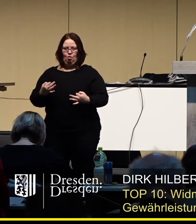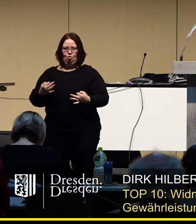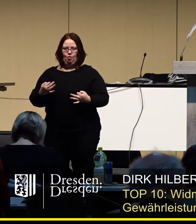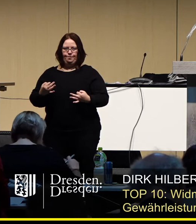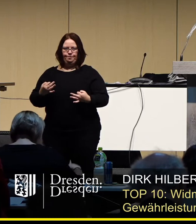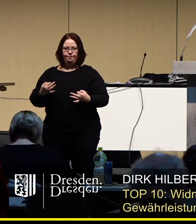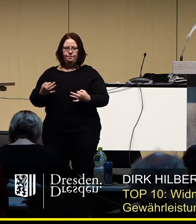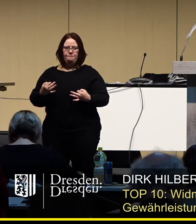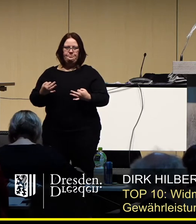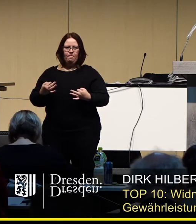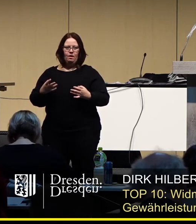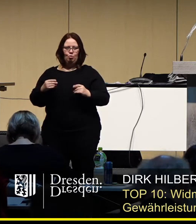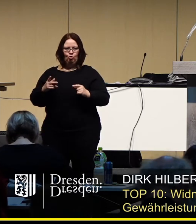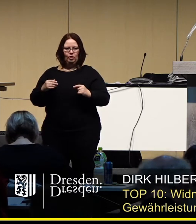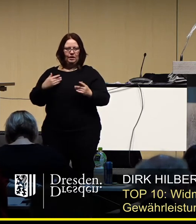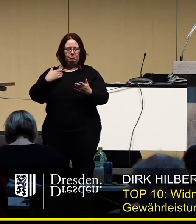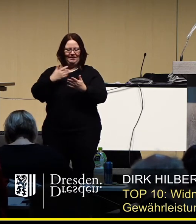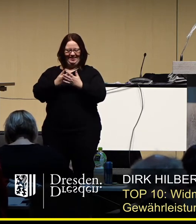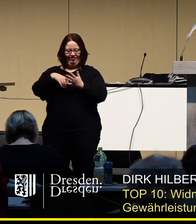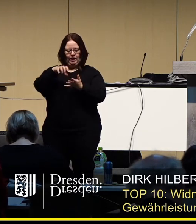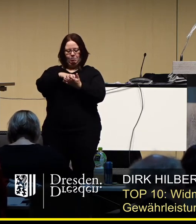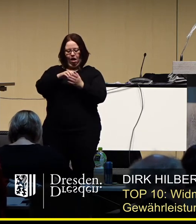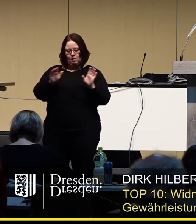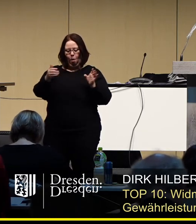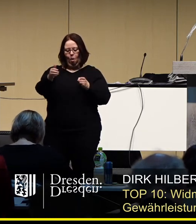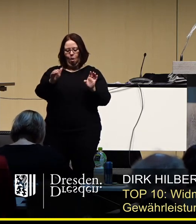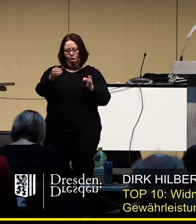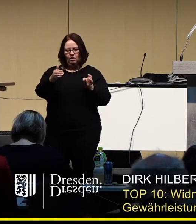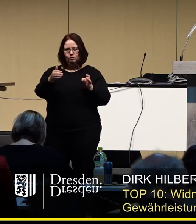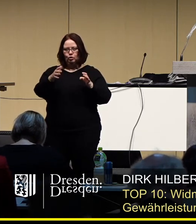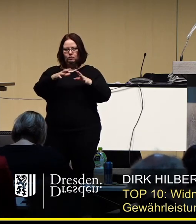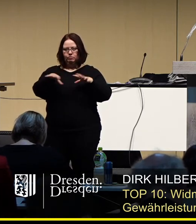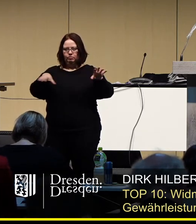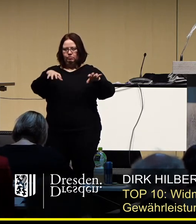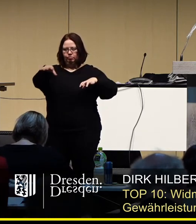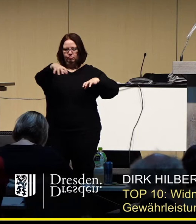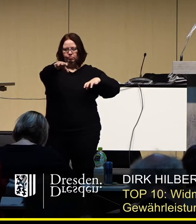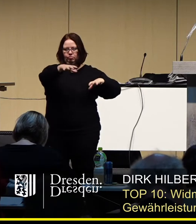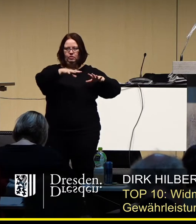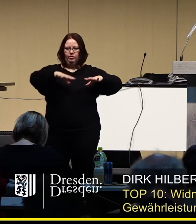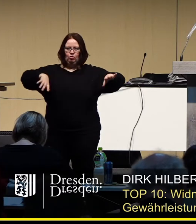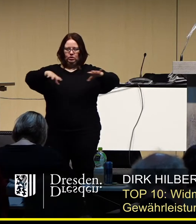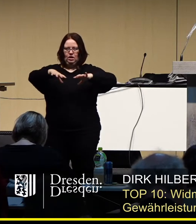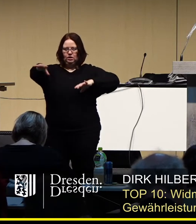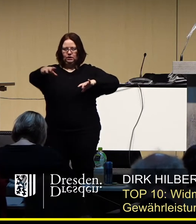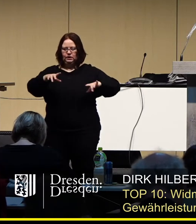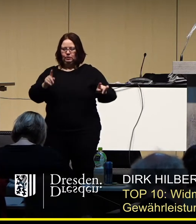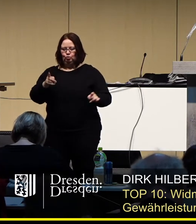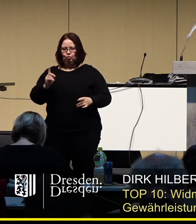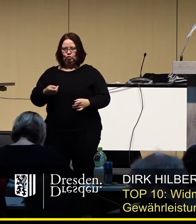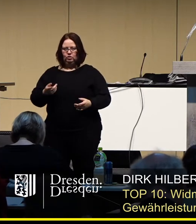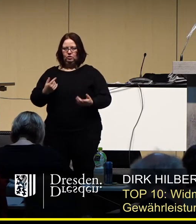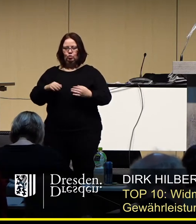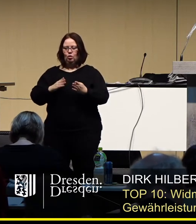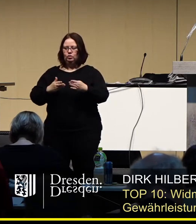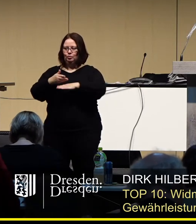das bisherige Marktgeschehen auf viele, viele Plätze verteilen können. Und insbesondere die